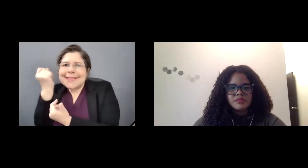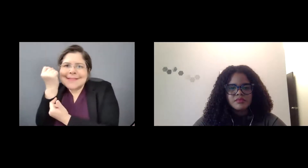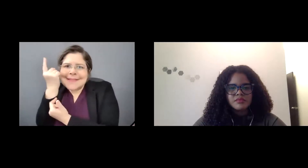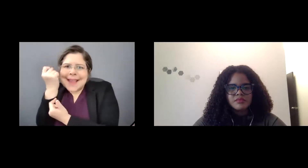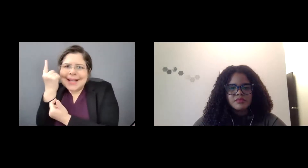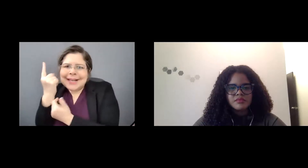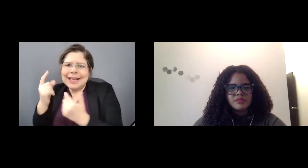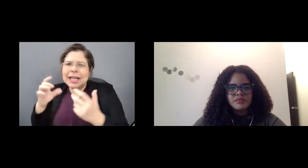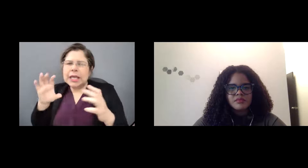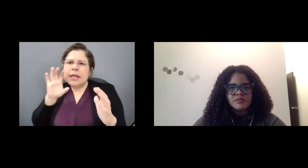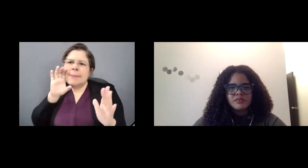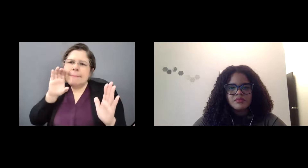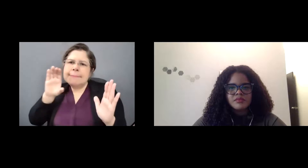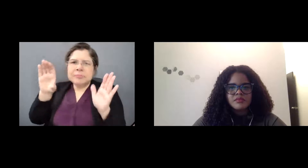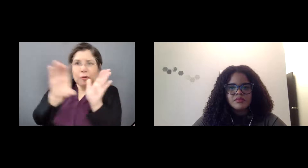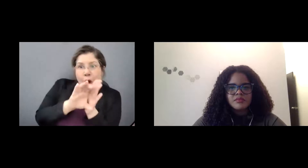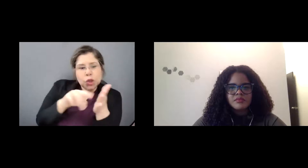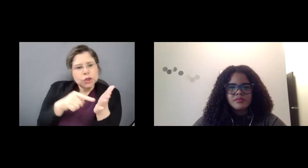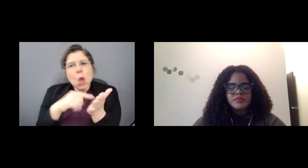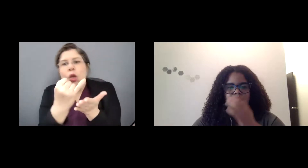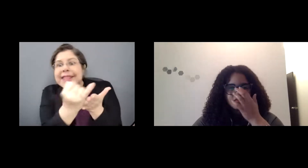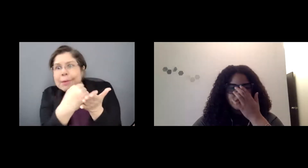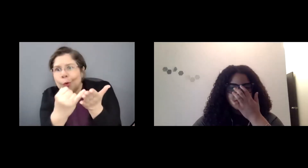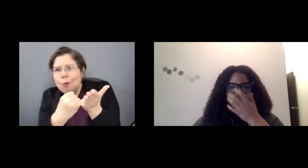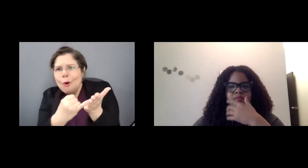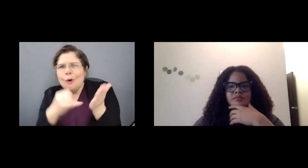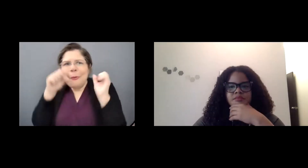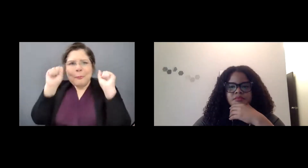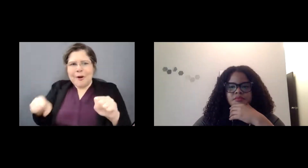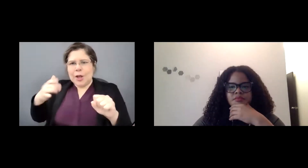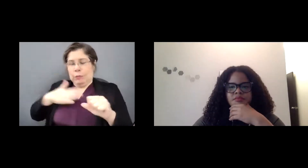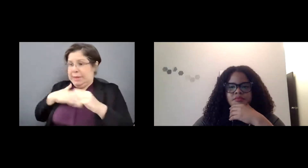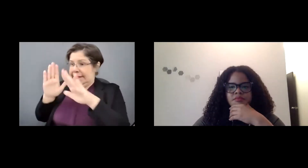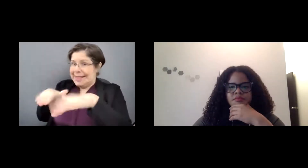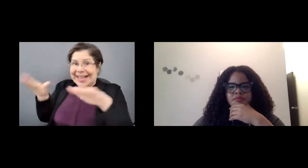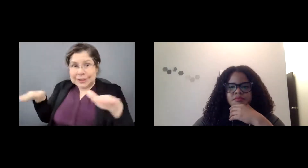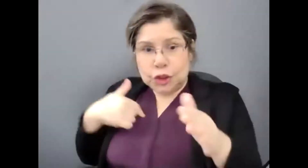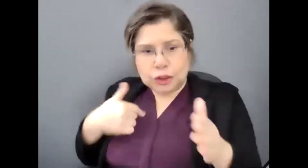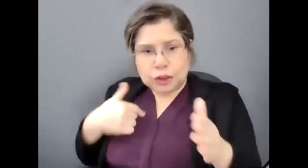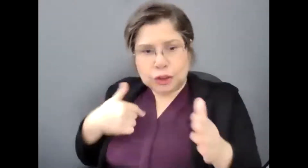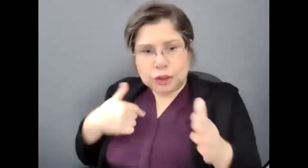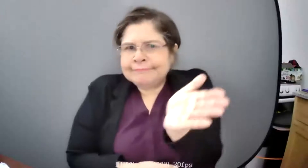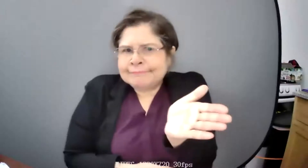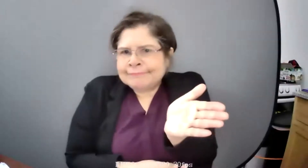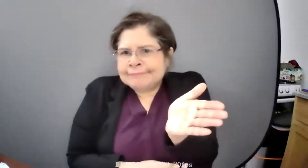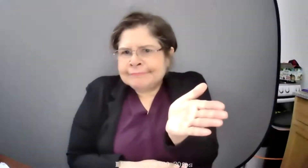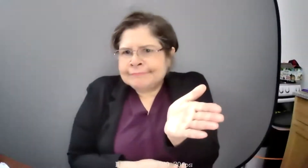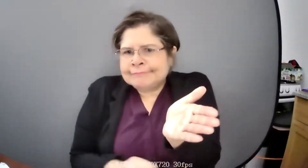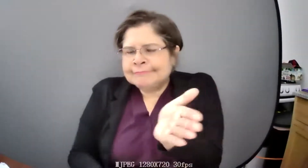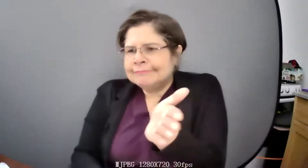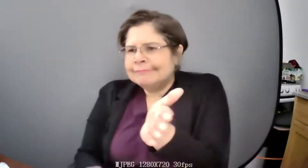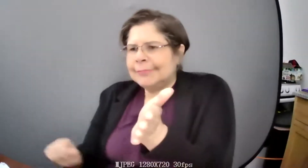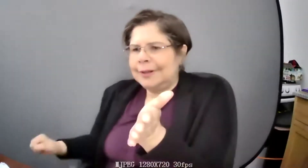Perdónmela, porque estoy un poco congestionada, pero es porque he estado con alergia. Realmente a mí me encantó que pueden